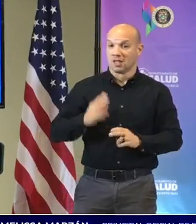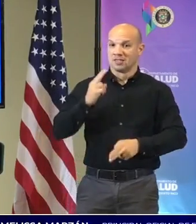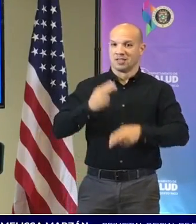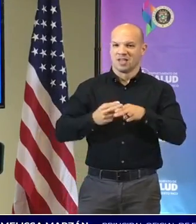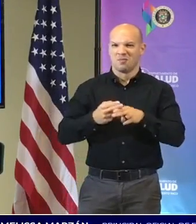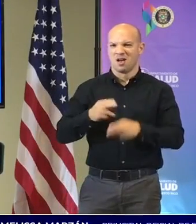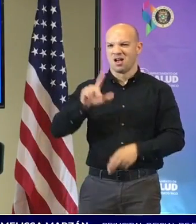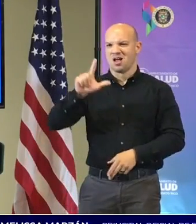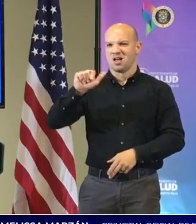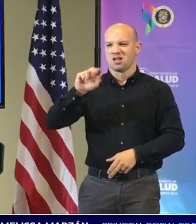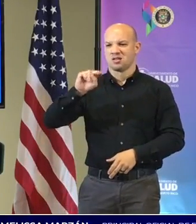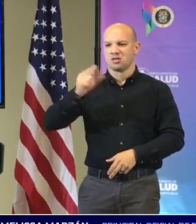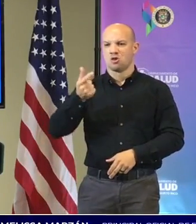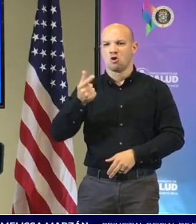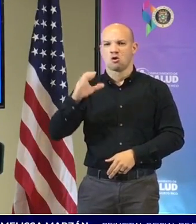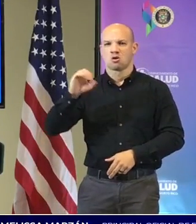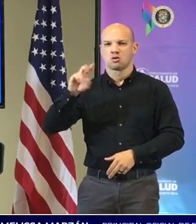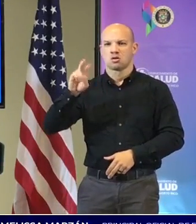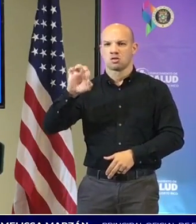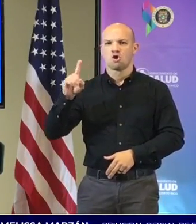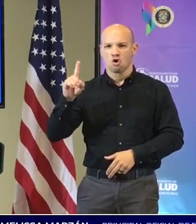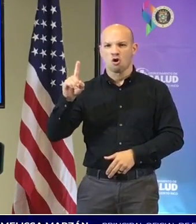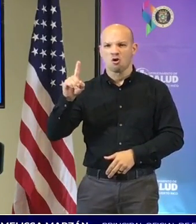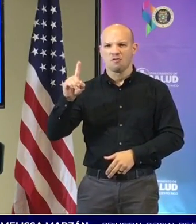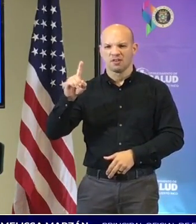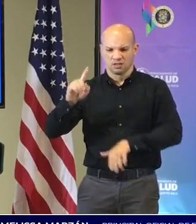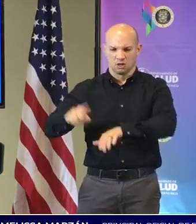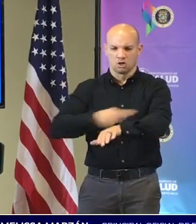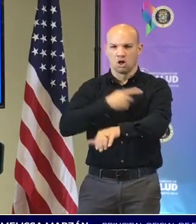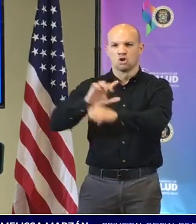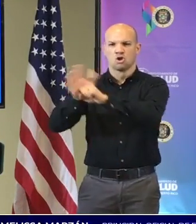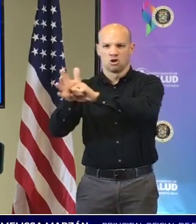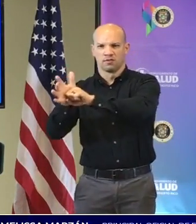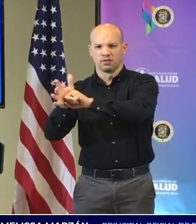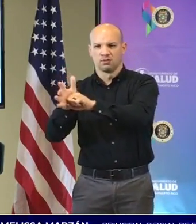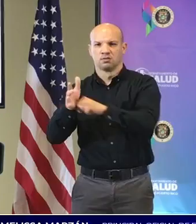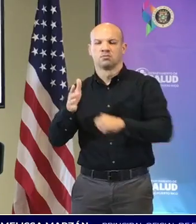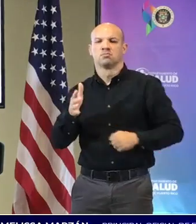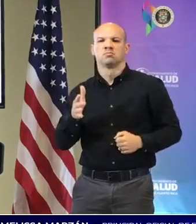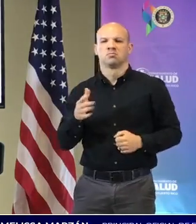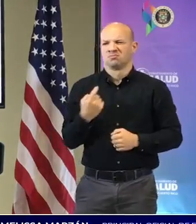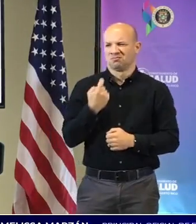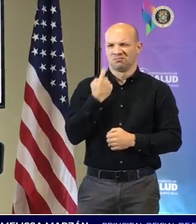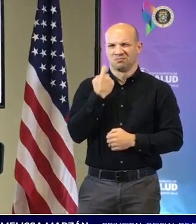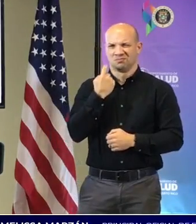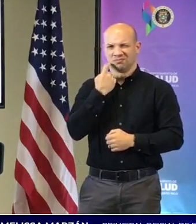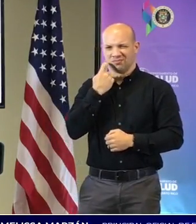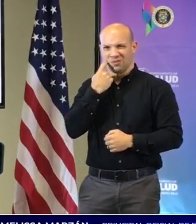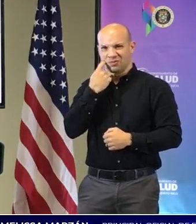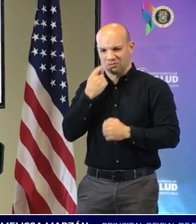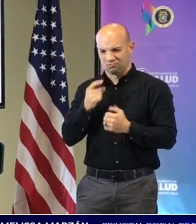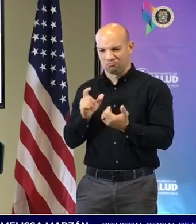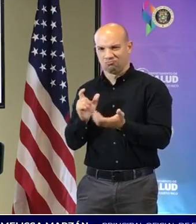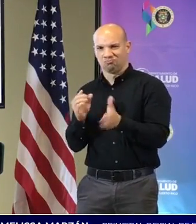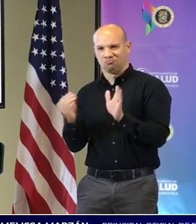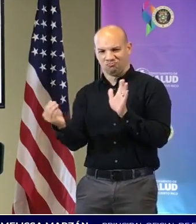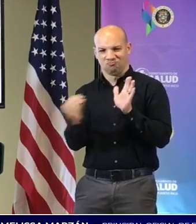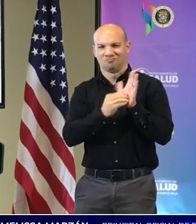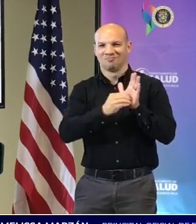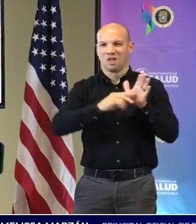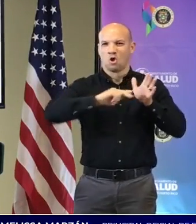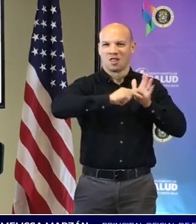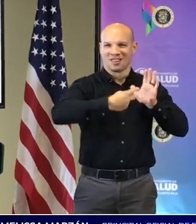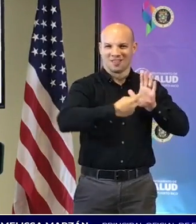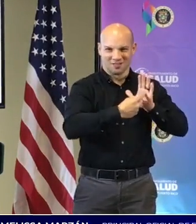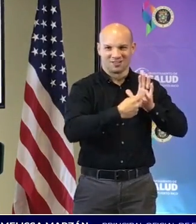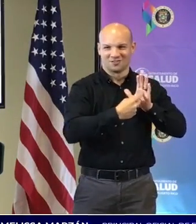que se le conoce en la literatura, apenas se desarrolló una definición por la Organización Mundial de la Salud